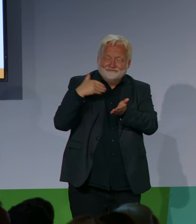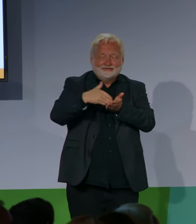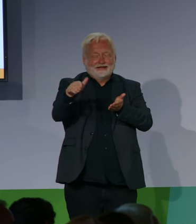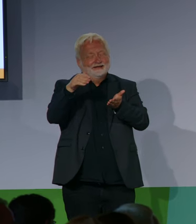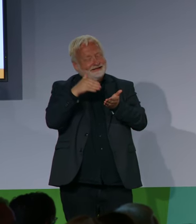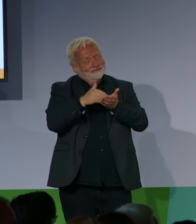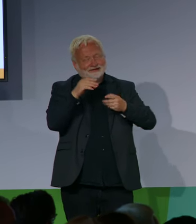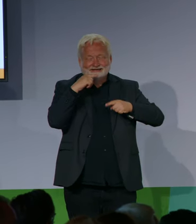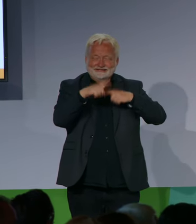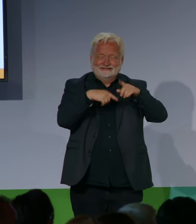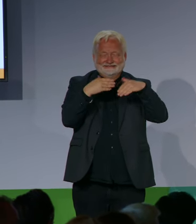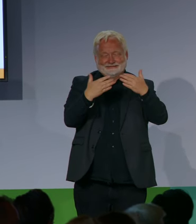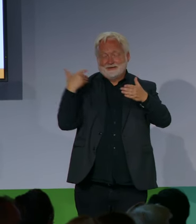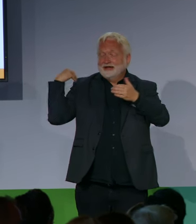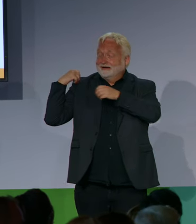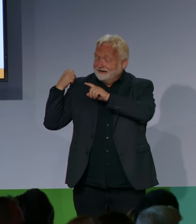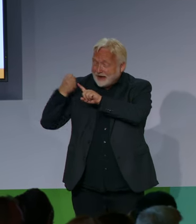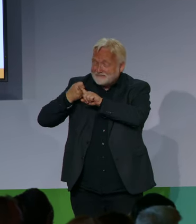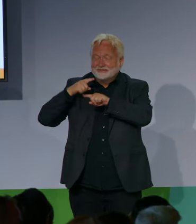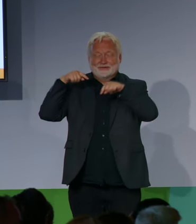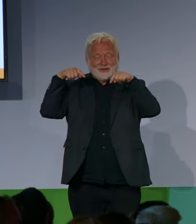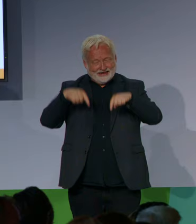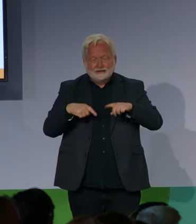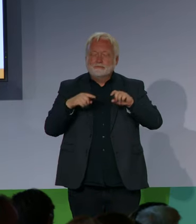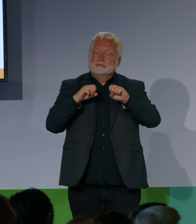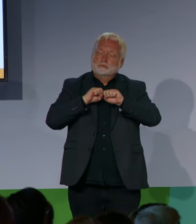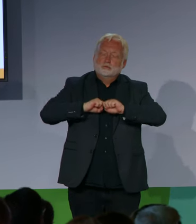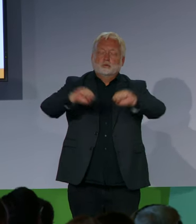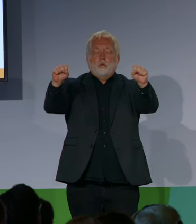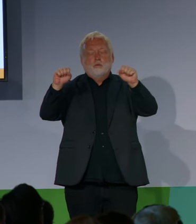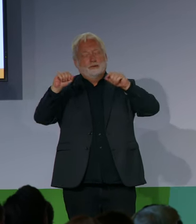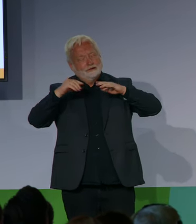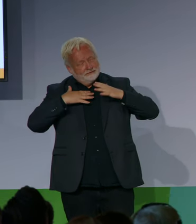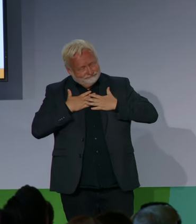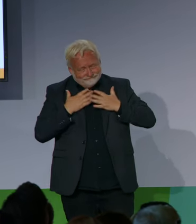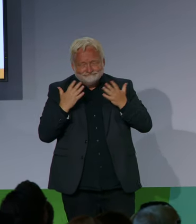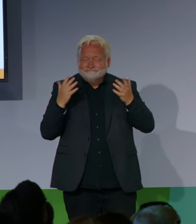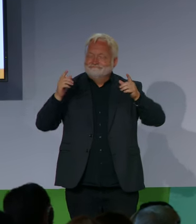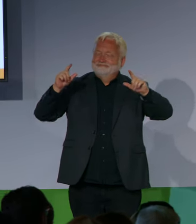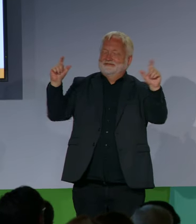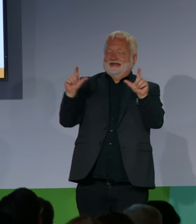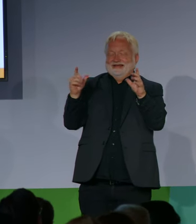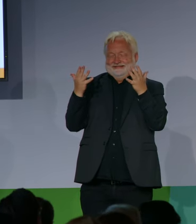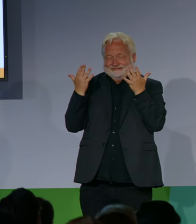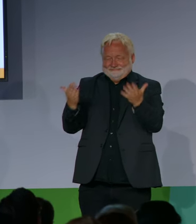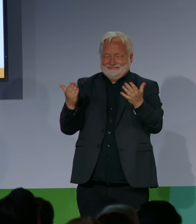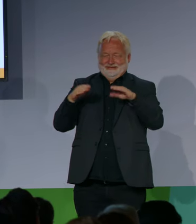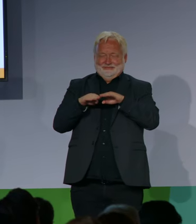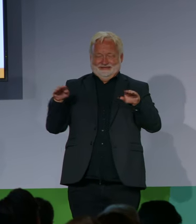auch immer gegen Gleichgültigkeit. Gegen den schulterzuckenden Verweis auf Schwierigkeiten in der Umsetzung.